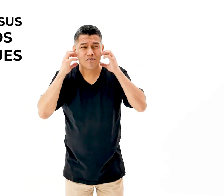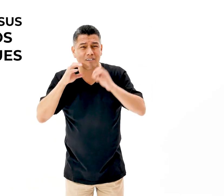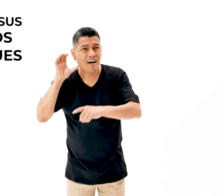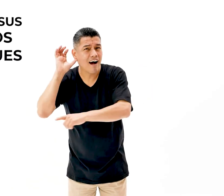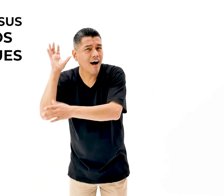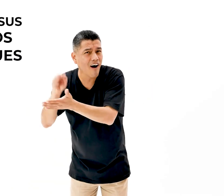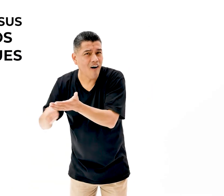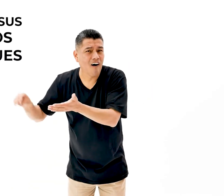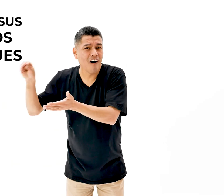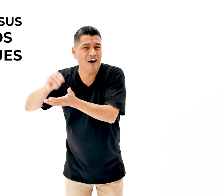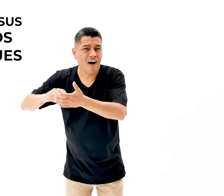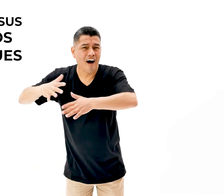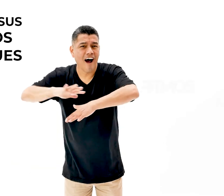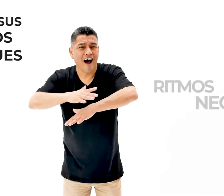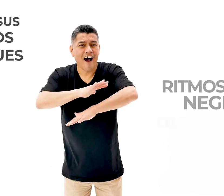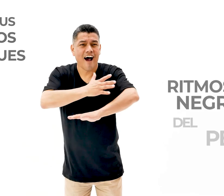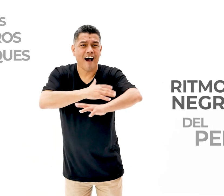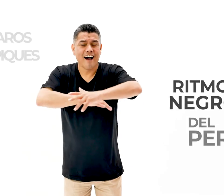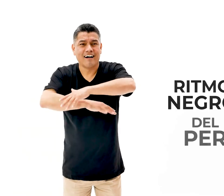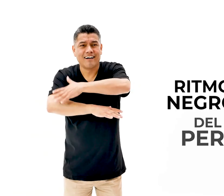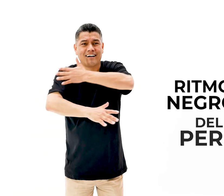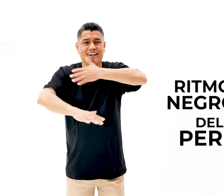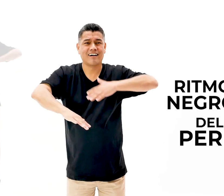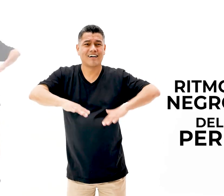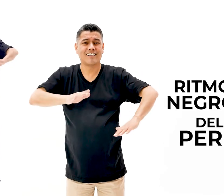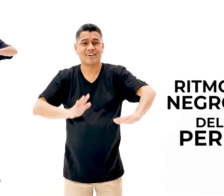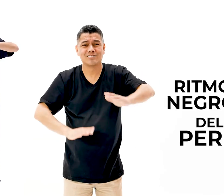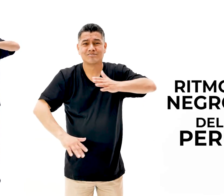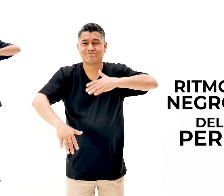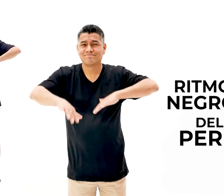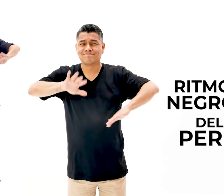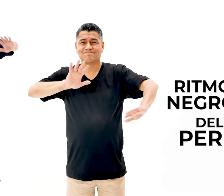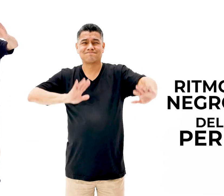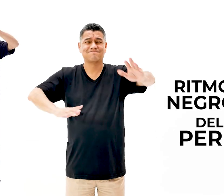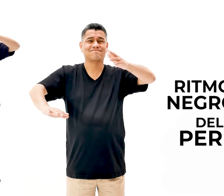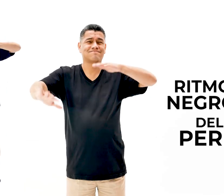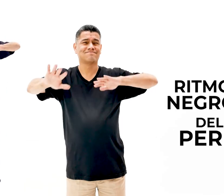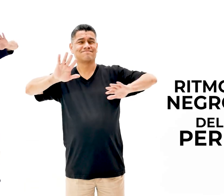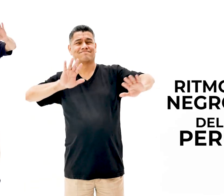claros repiques, ritmos negros del Perú.